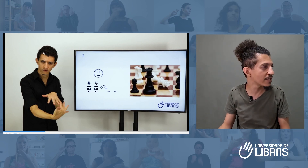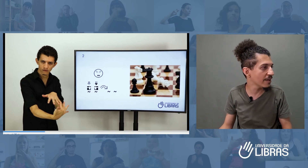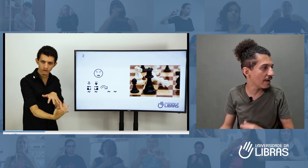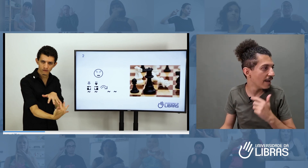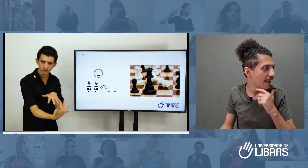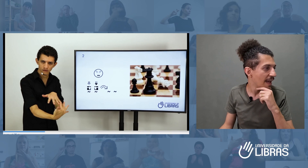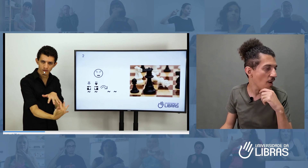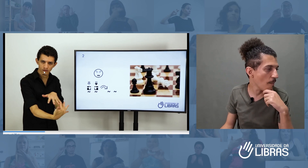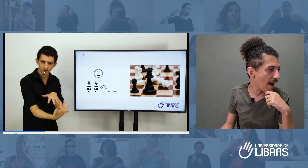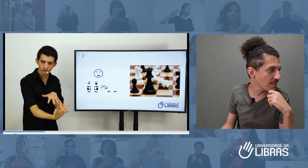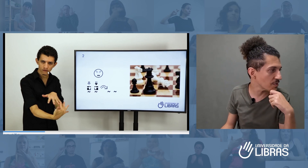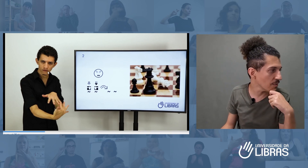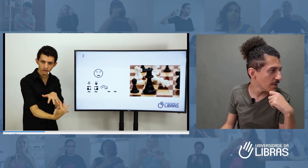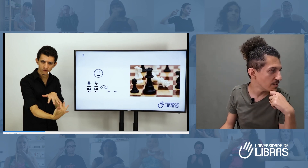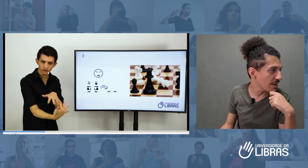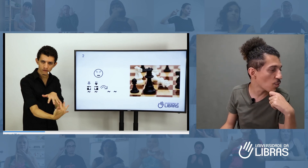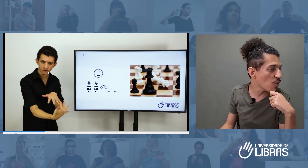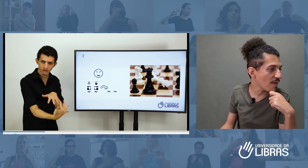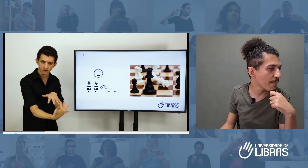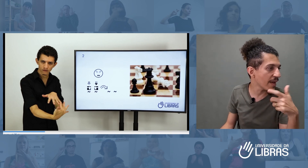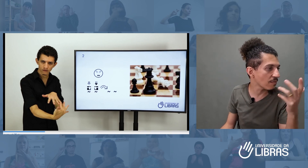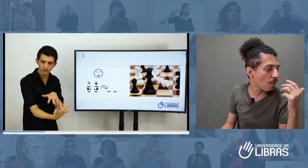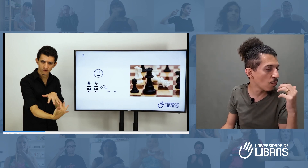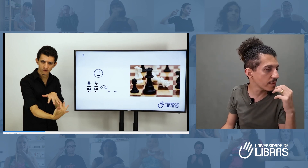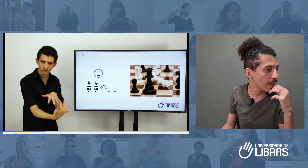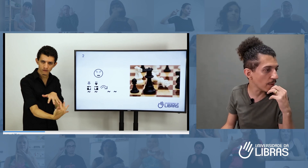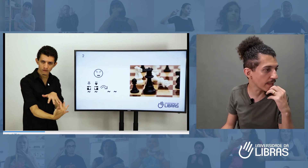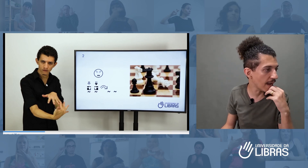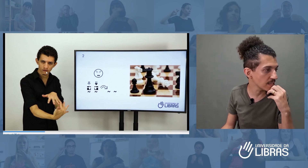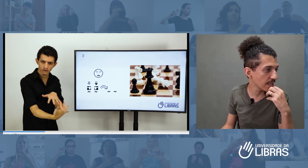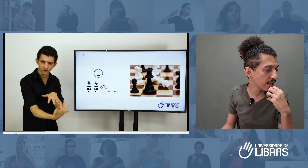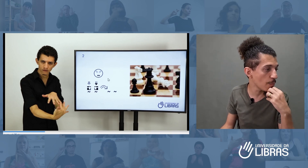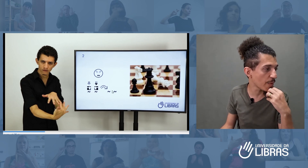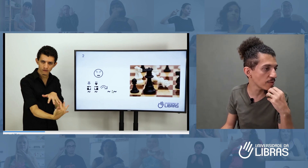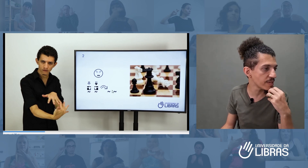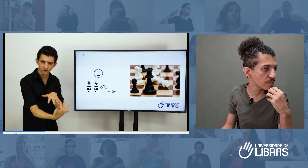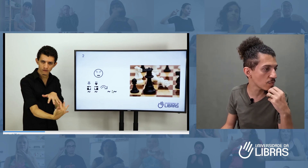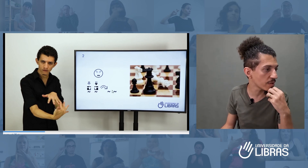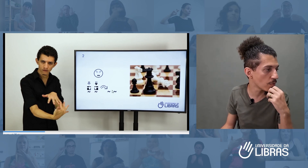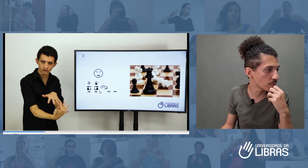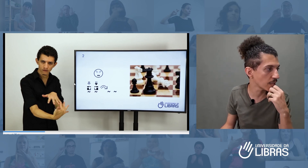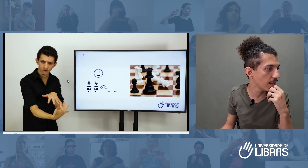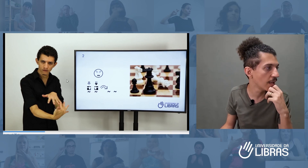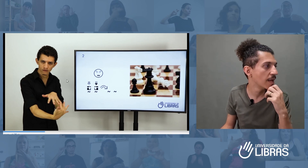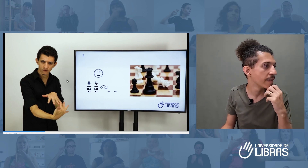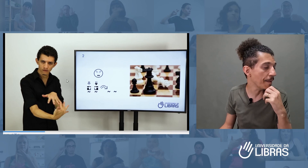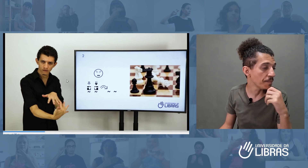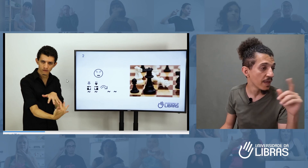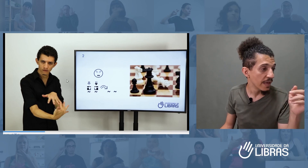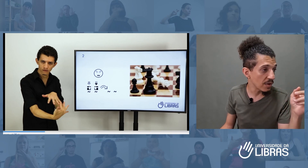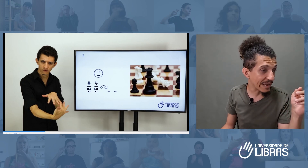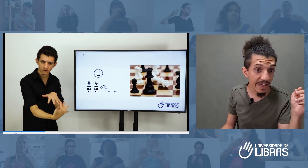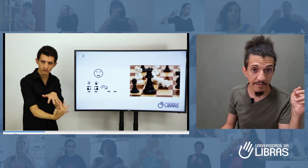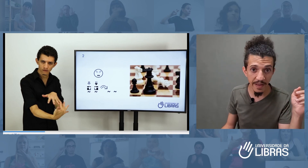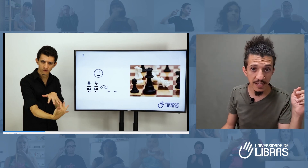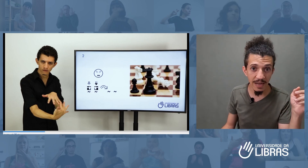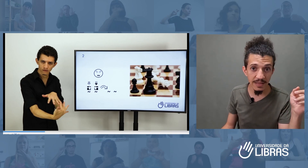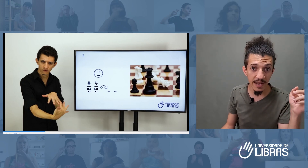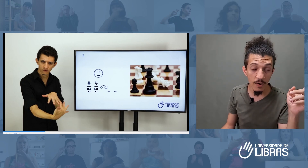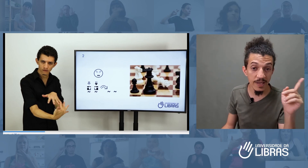é o Madison de algum momento, algum tempo atrás, em que eu produzi esses conteúdos aqui. Eu estava revendo esse material aqui,